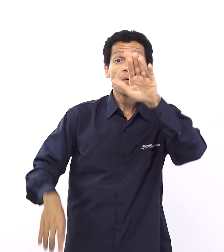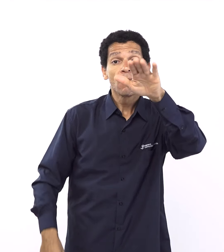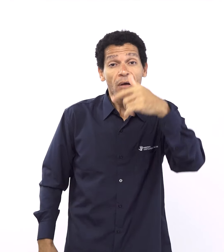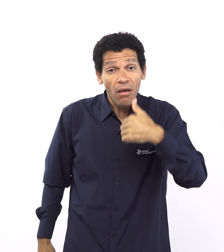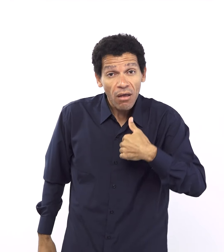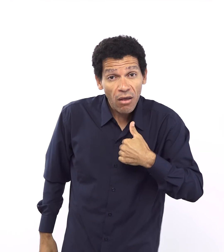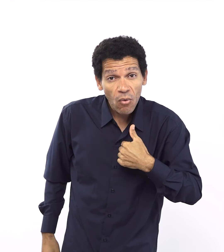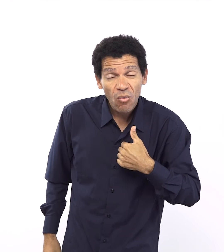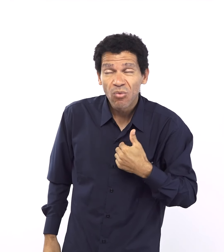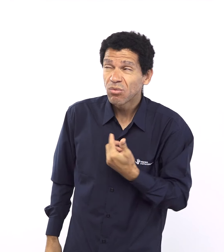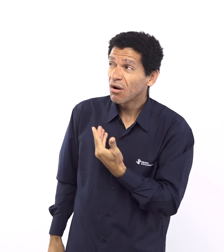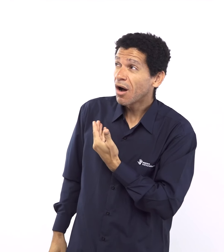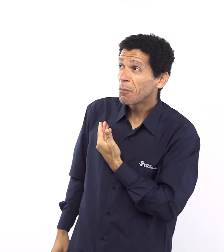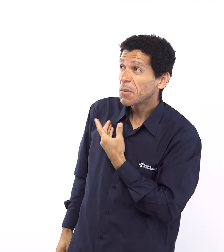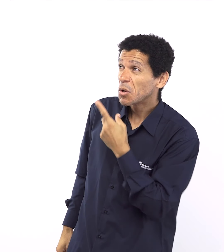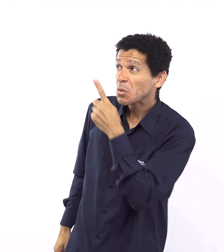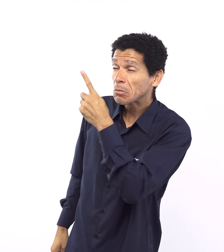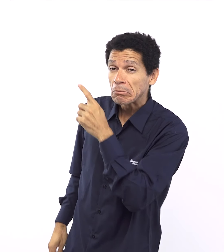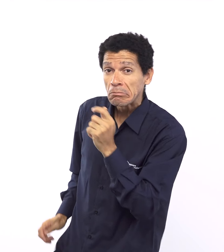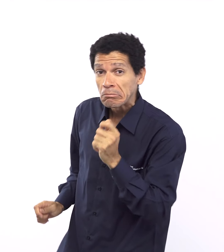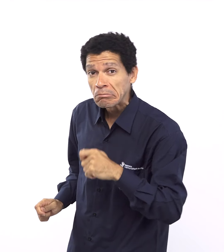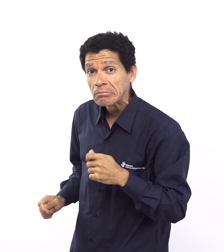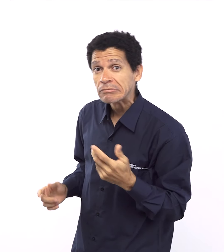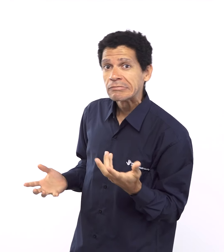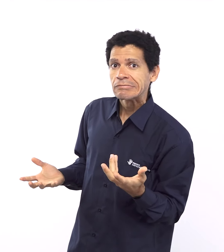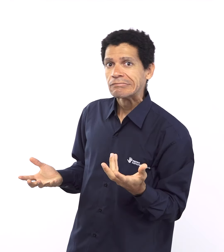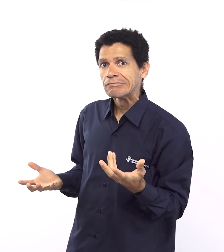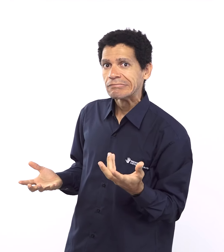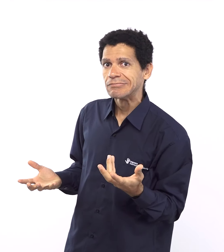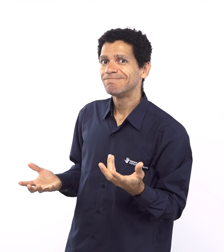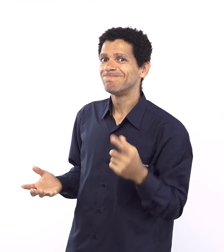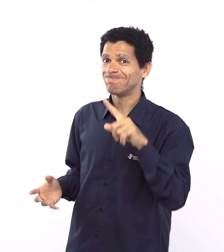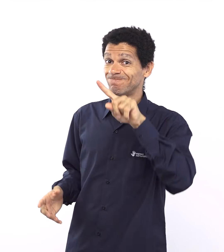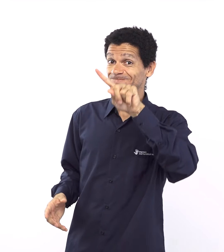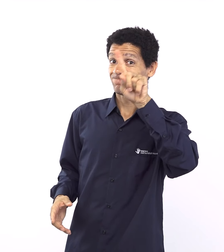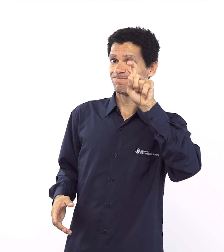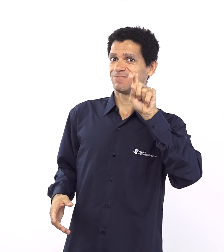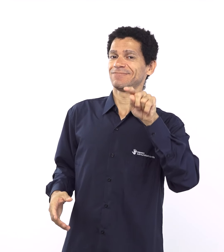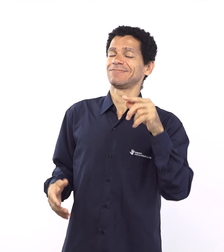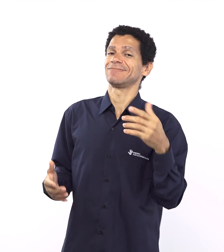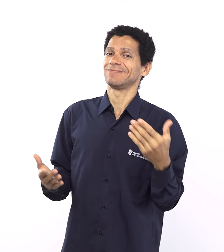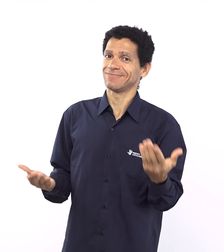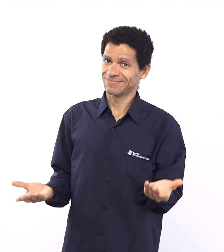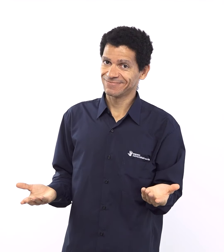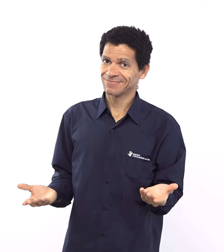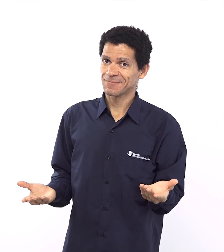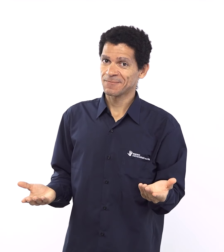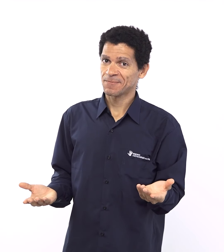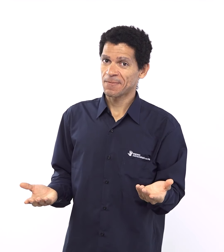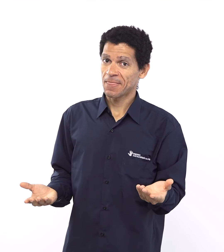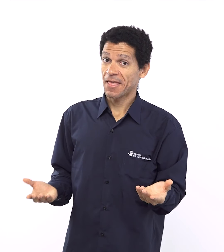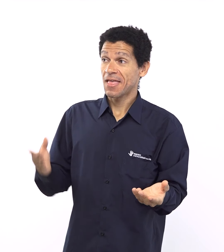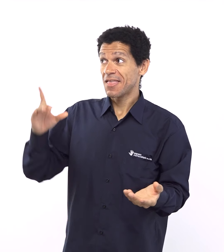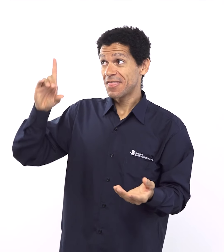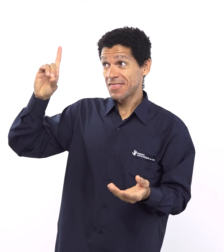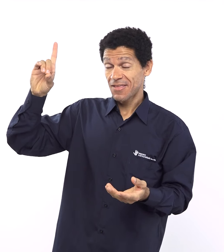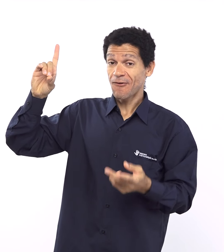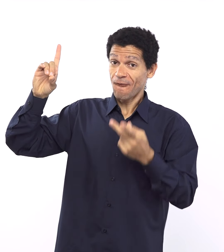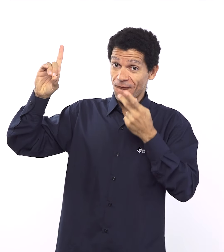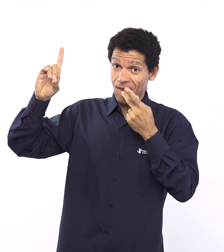vocês vão ser o meu povo e eu vou ser o Deus de vocês aí está o relacionamento assim eu e vocês intimamente